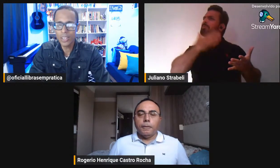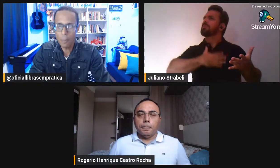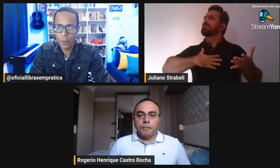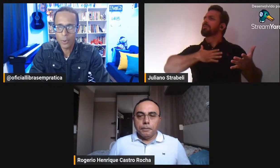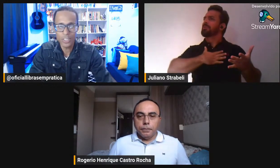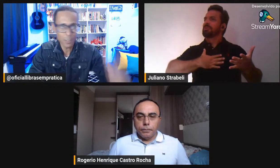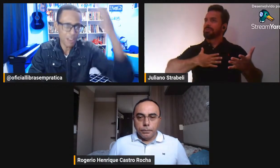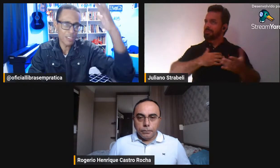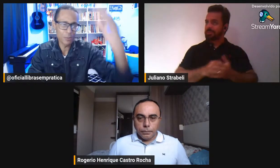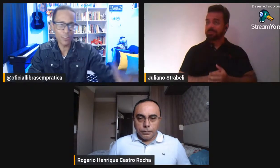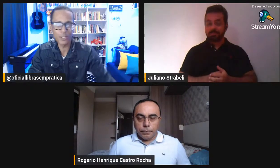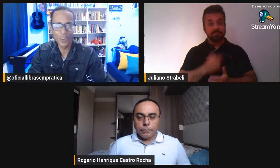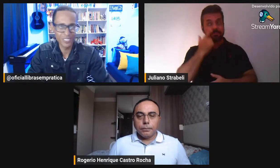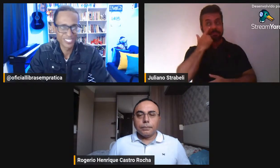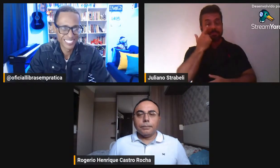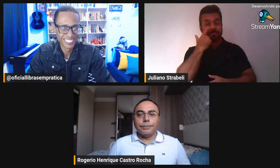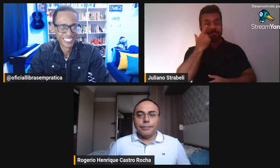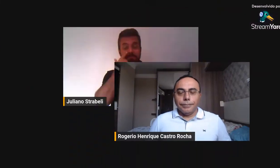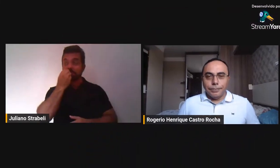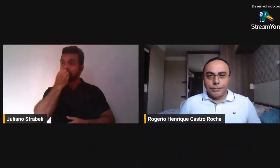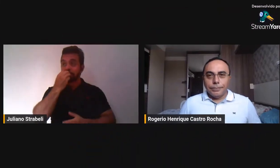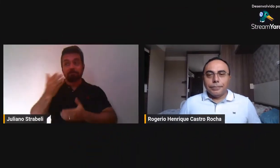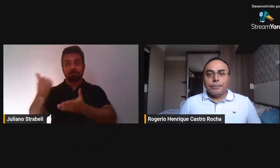descobrir isso daqui a pouco. Seja bem-vindo, professor.